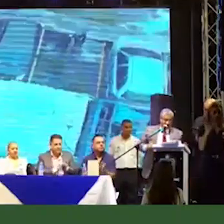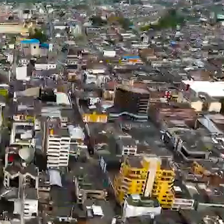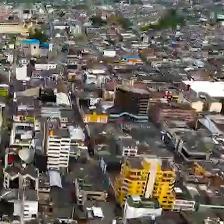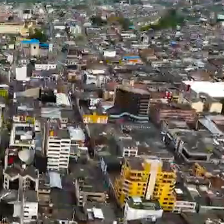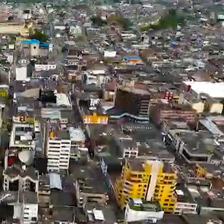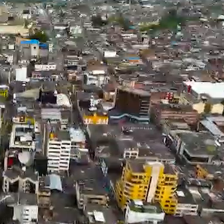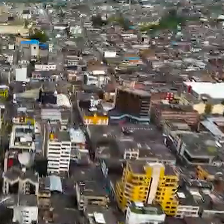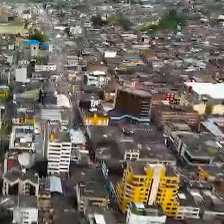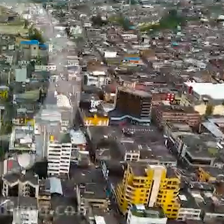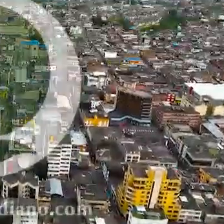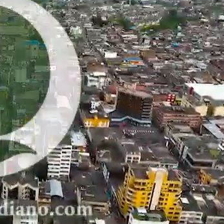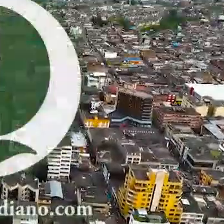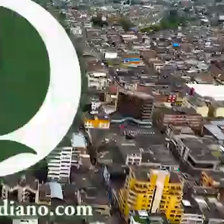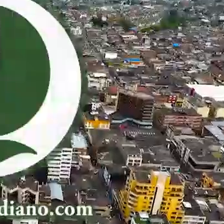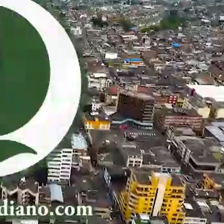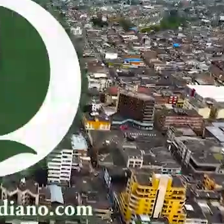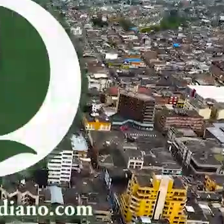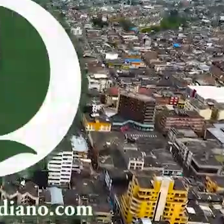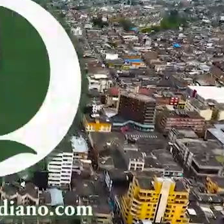a todos.